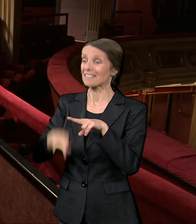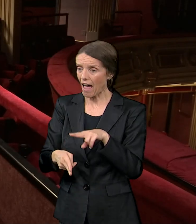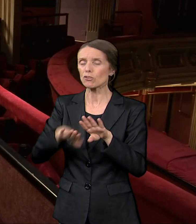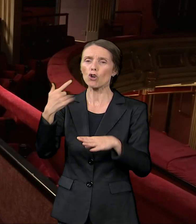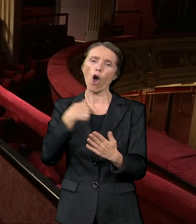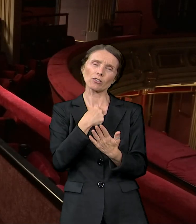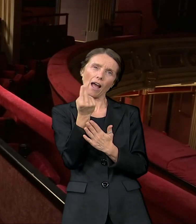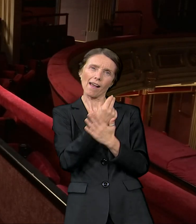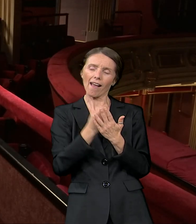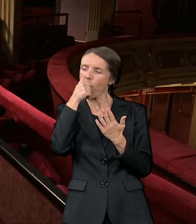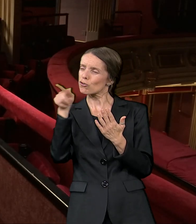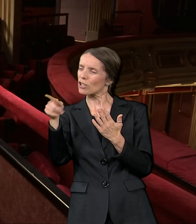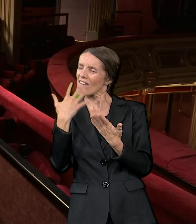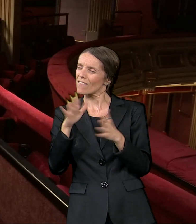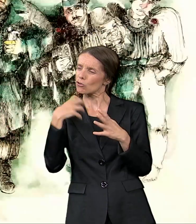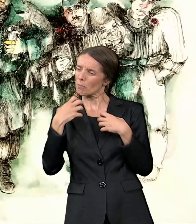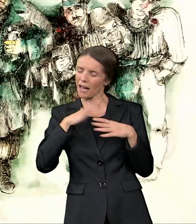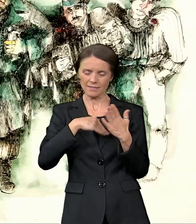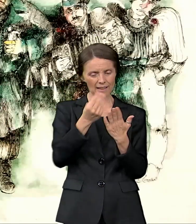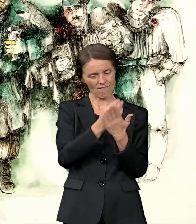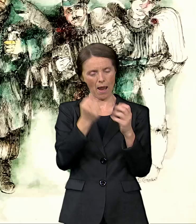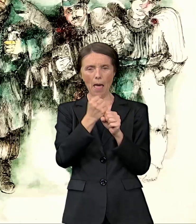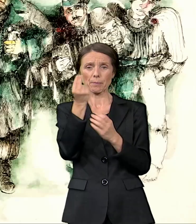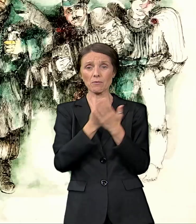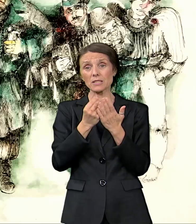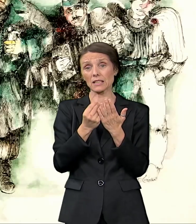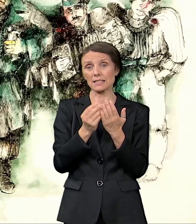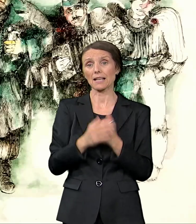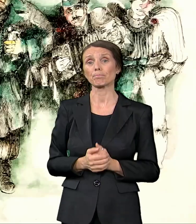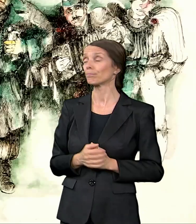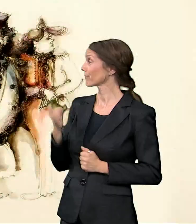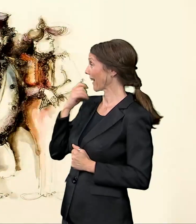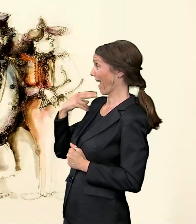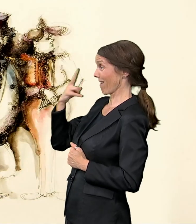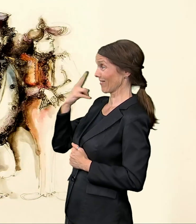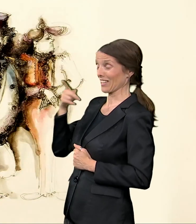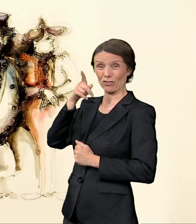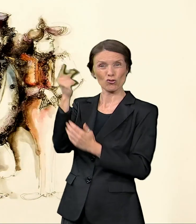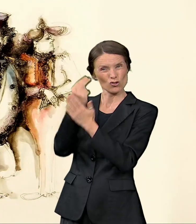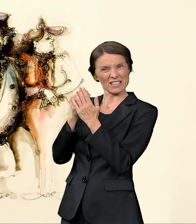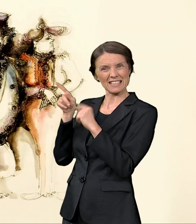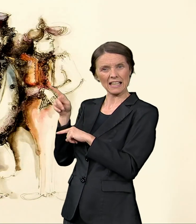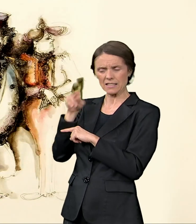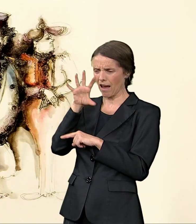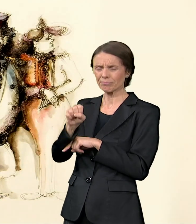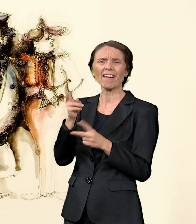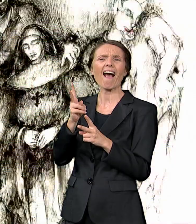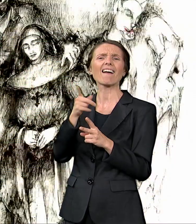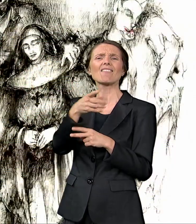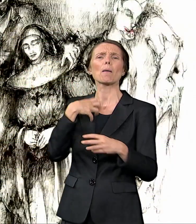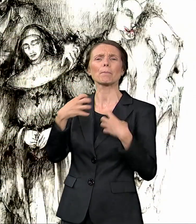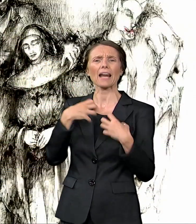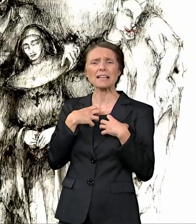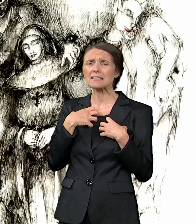inspirišući se onim što sam uradila na sceni. Njene skice već sugerišu predstavu i kada je radila sa velikim rediteljima i sa uslovno rečeno